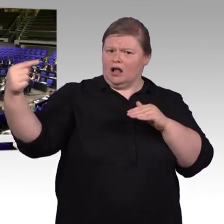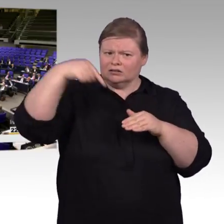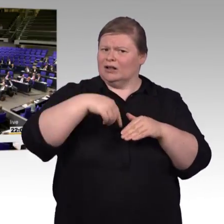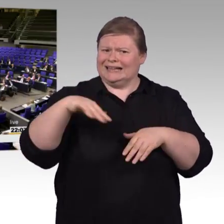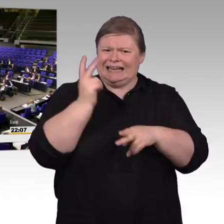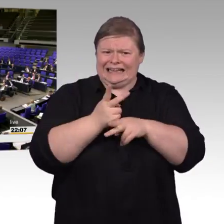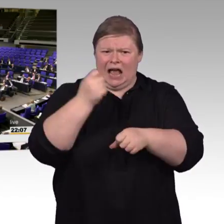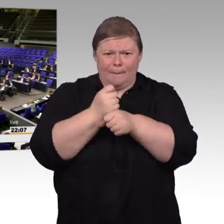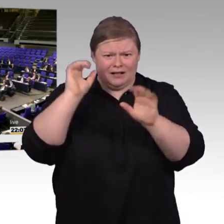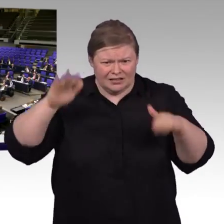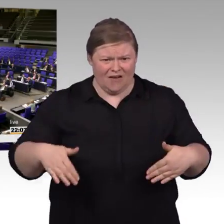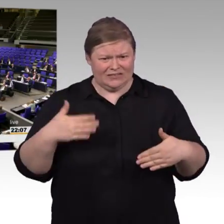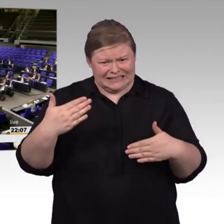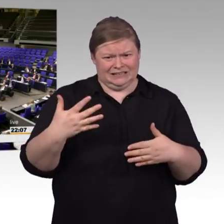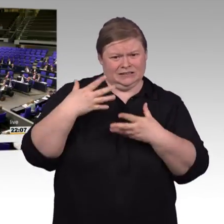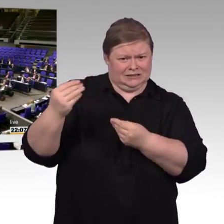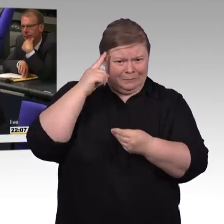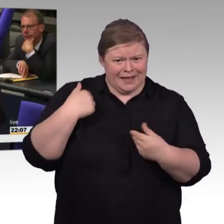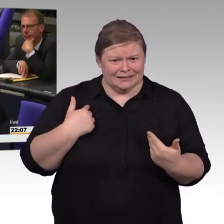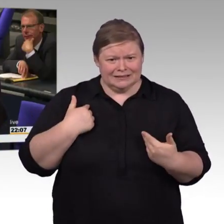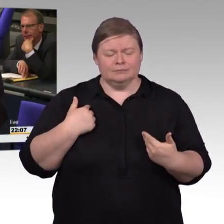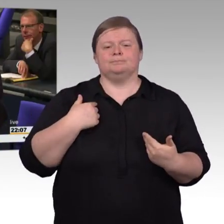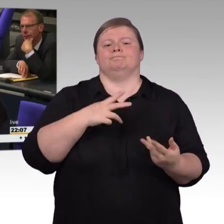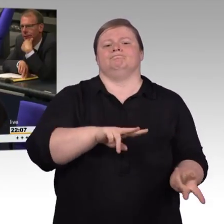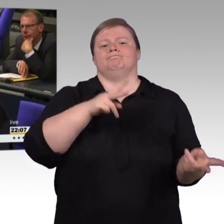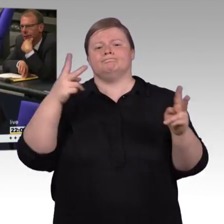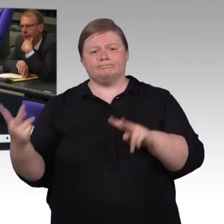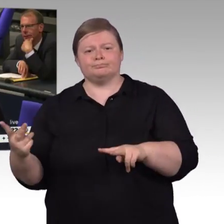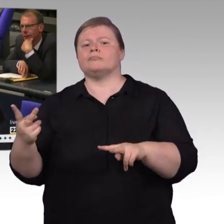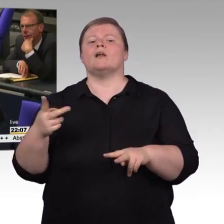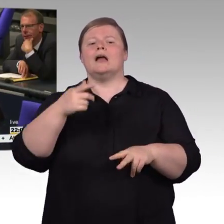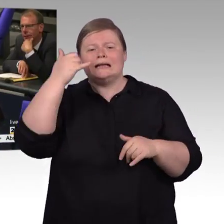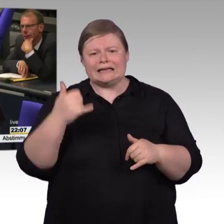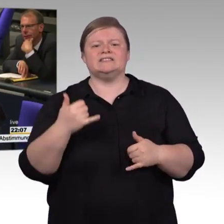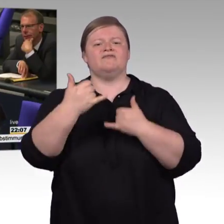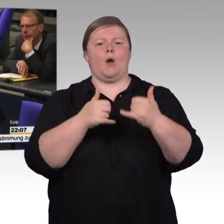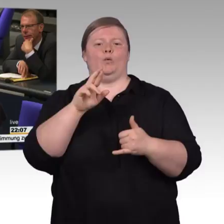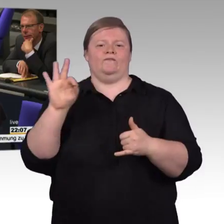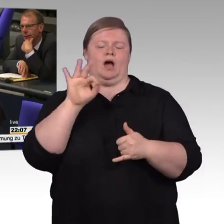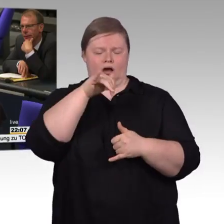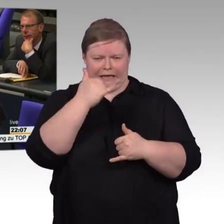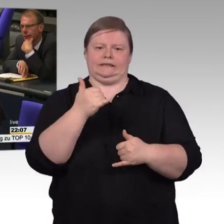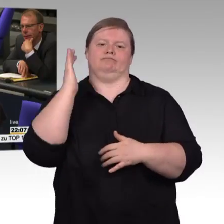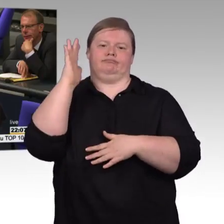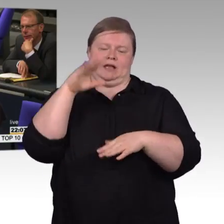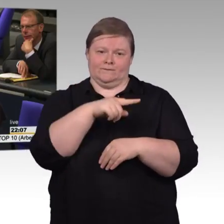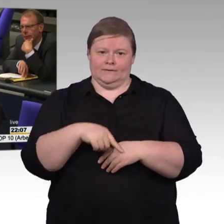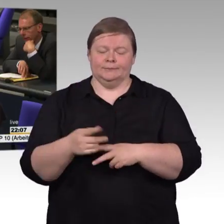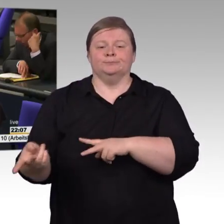Ich will mal nach Ihrem Namen schauen. Herr Sichert, ich hätte Ihnen schon zugetraut, dass Sie zuhören.